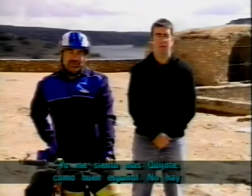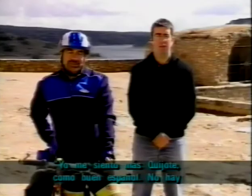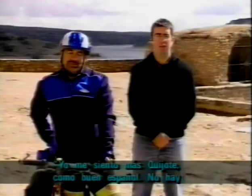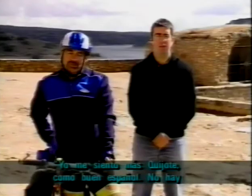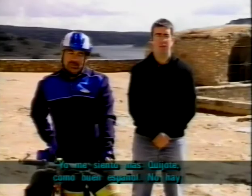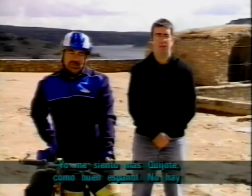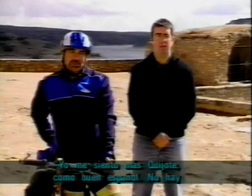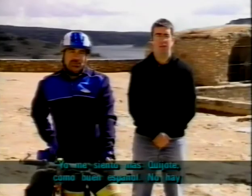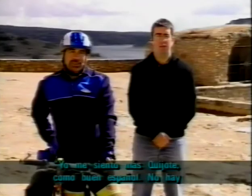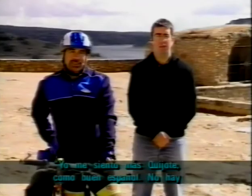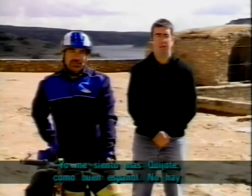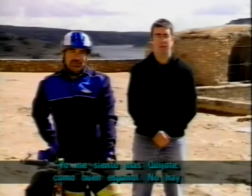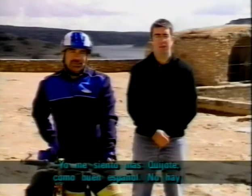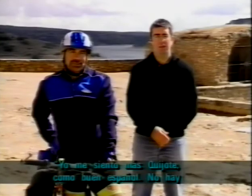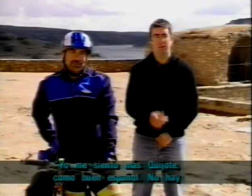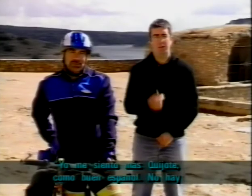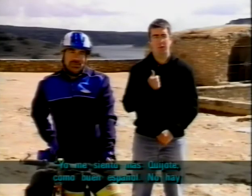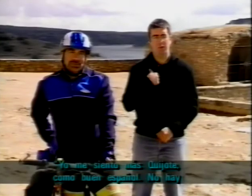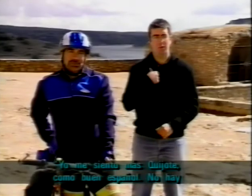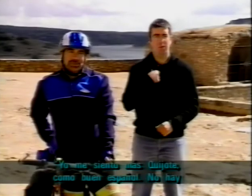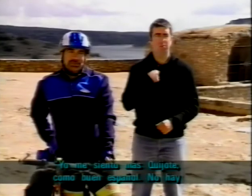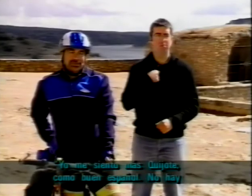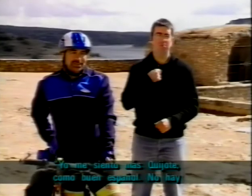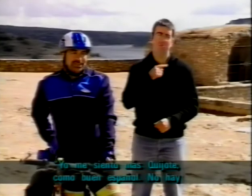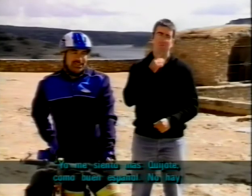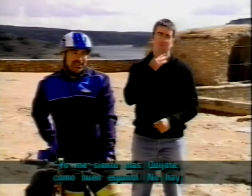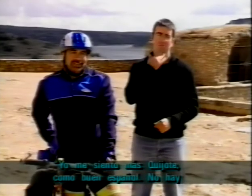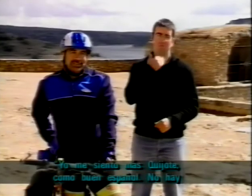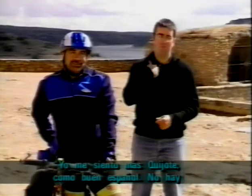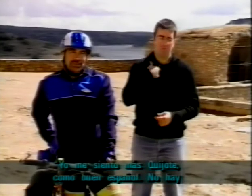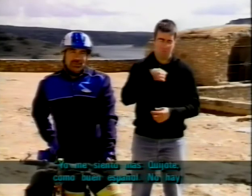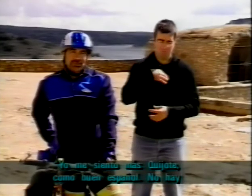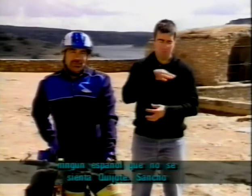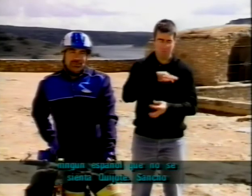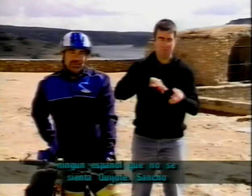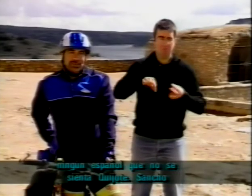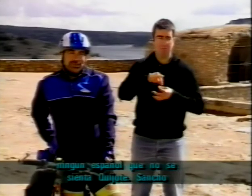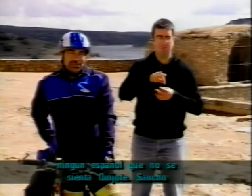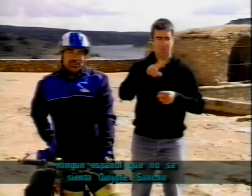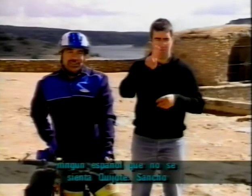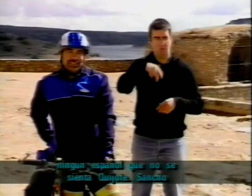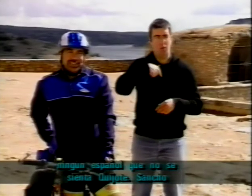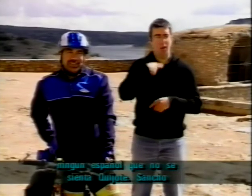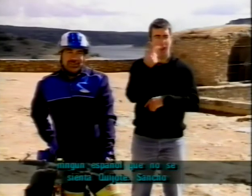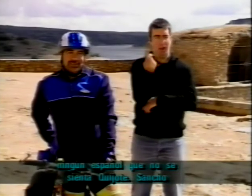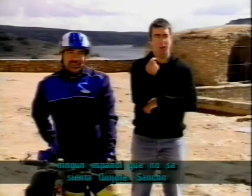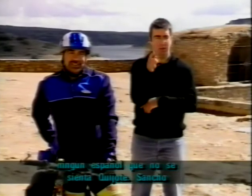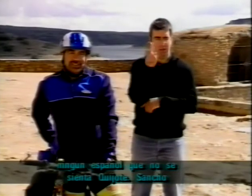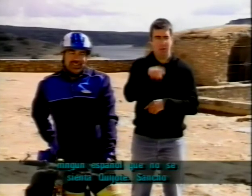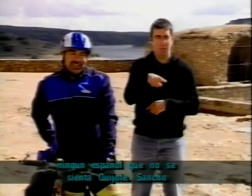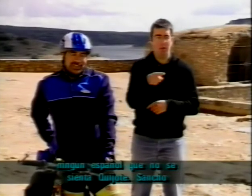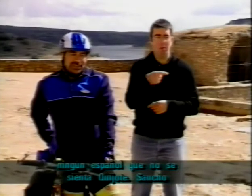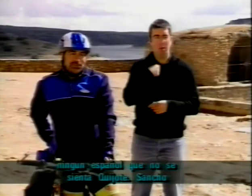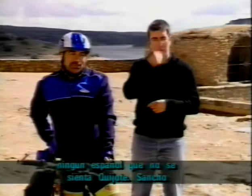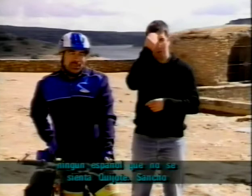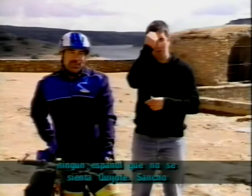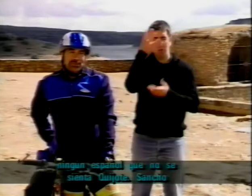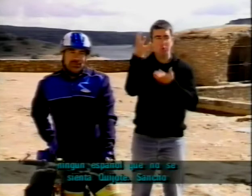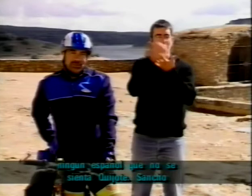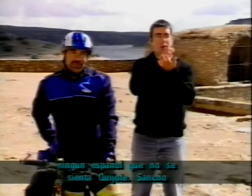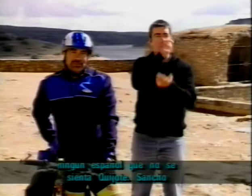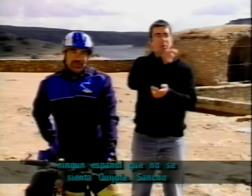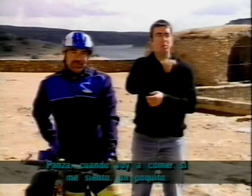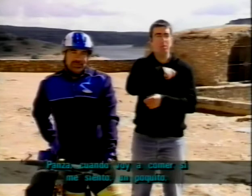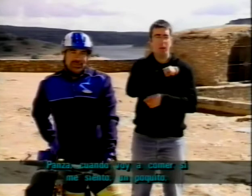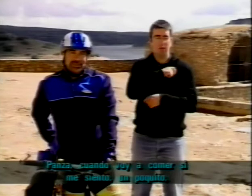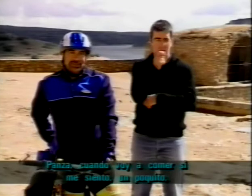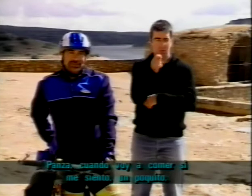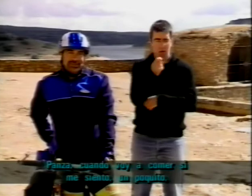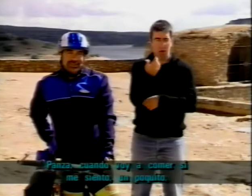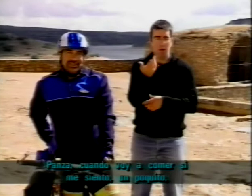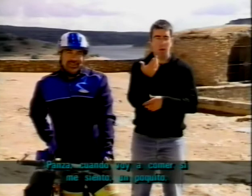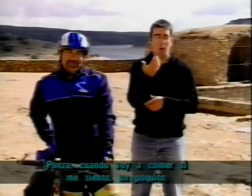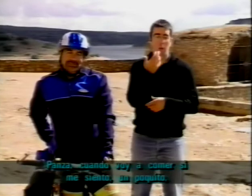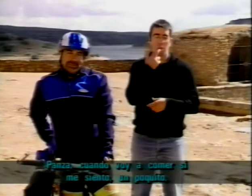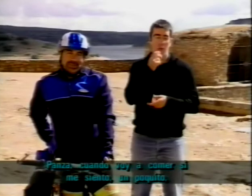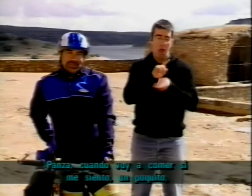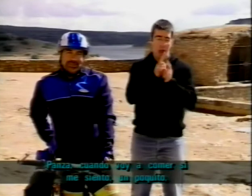Yo no siento más Quijote como buen español. No hay ningún español que no se sienta Quijote. Sancho Panza cuando voy a comer sí me siento un poquito